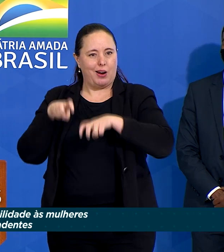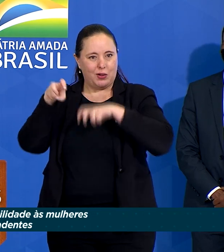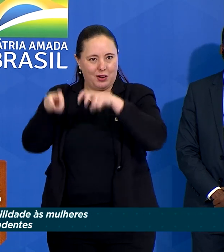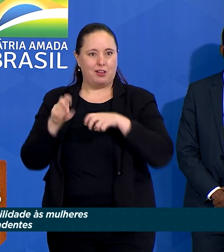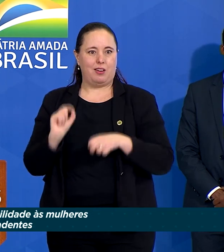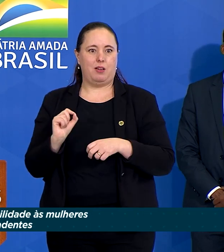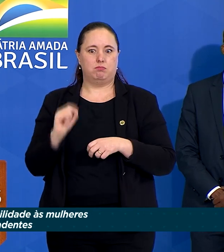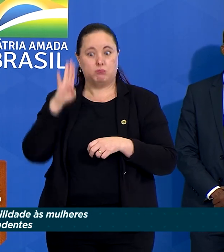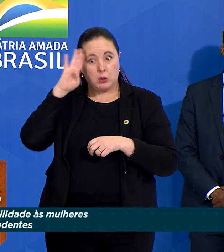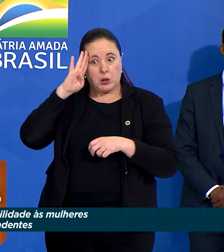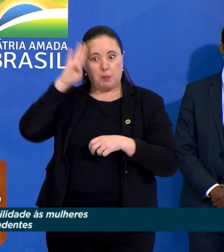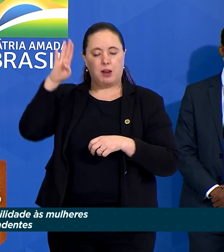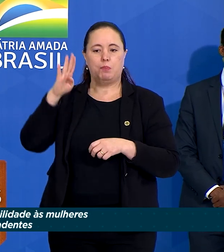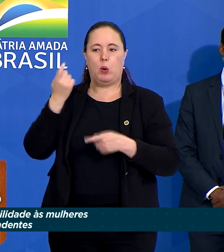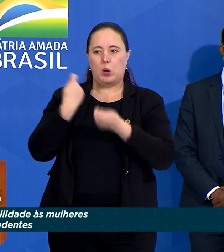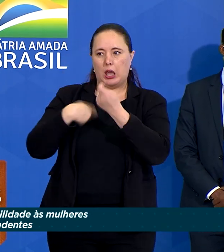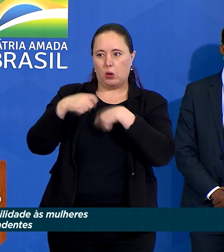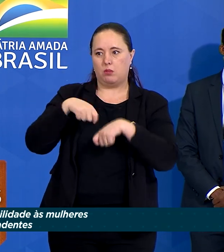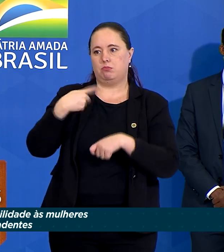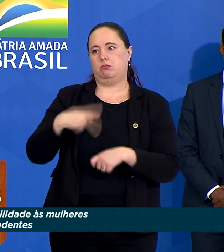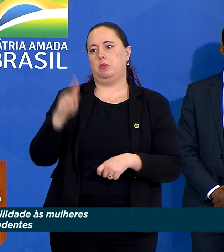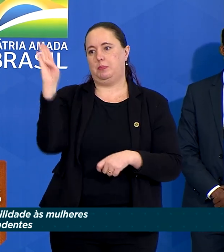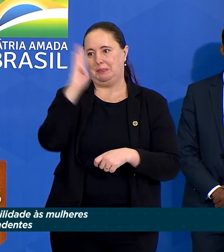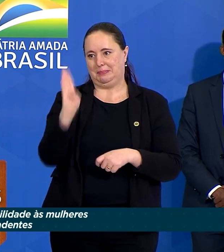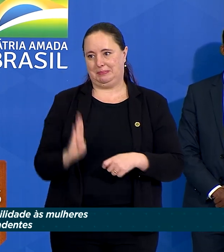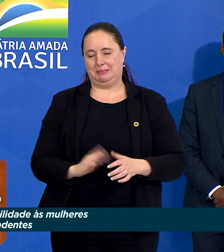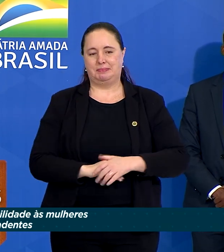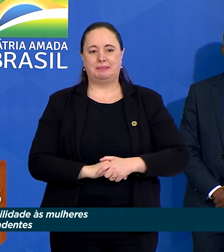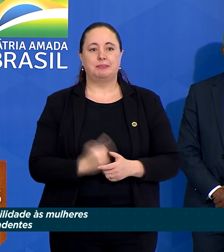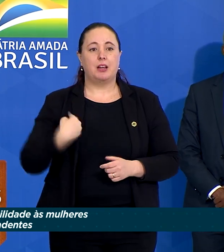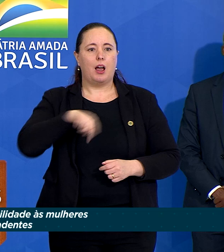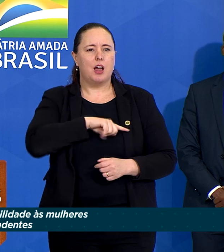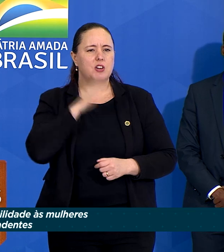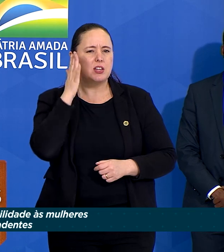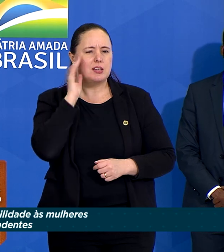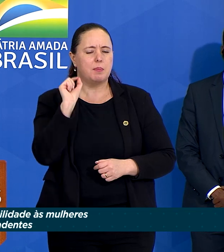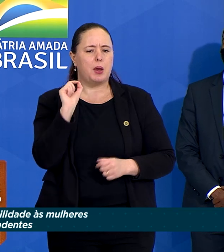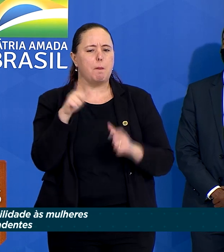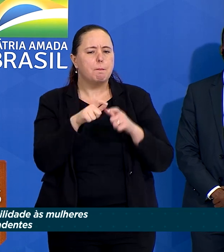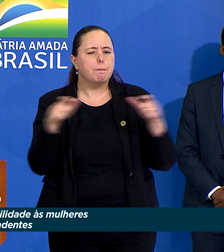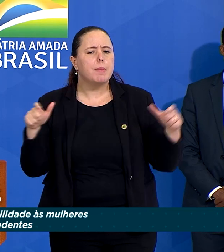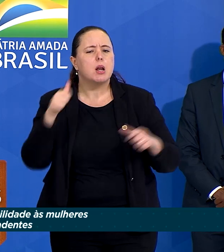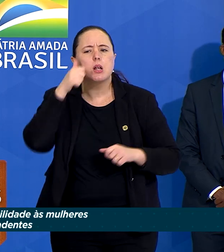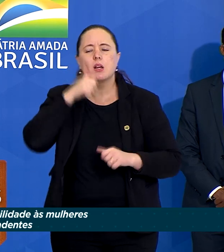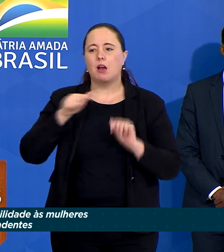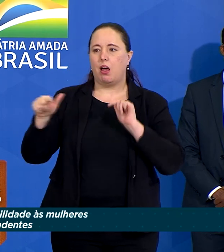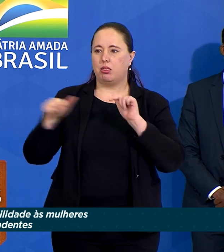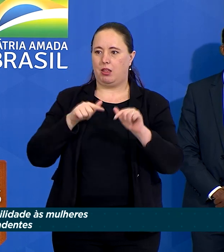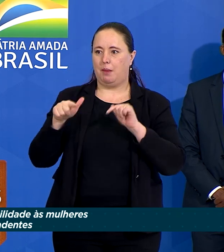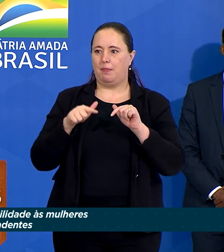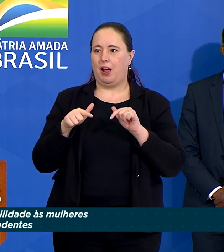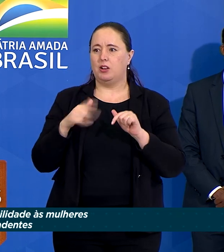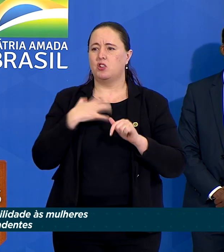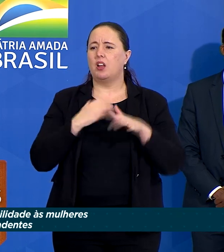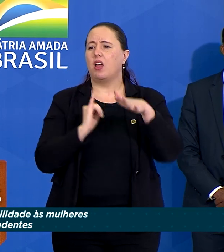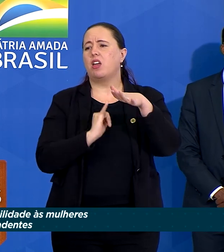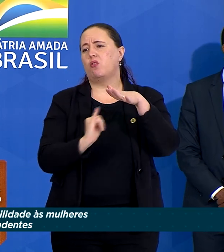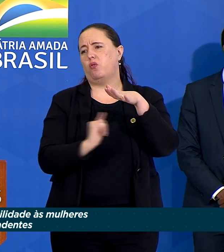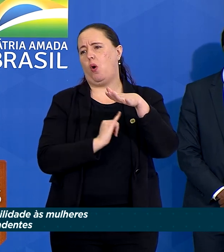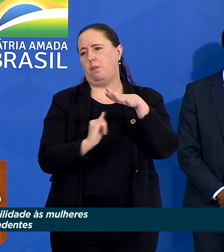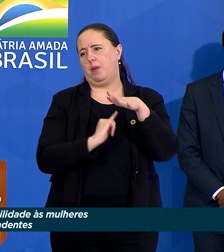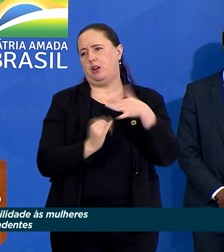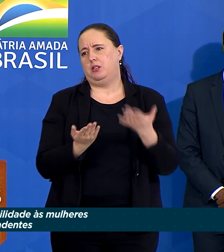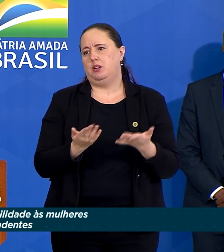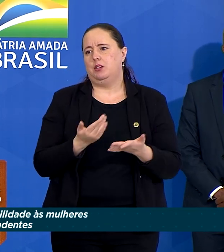que é o grande motor econômico do nosso país. Sabemos que grande parte dessas mulheres trabalha informalmente e dispõe de